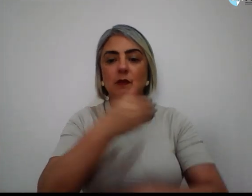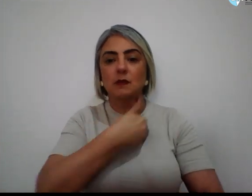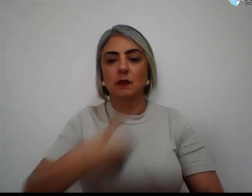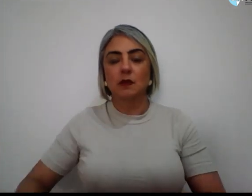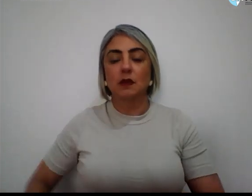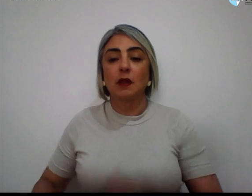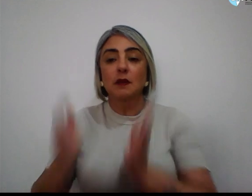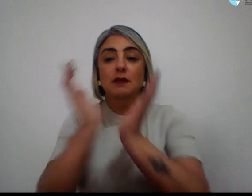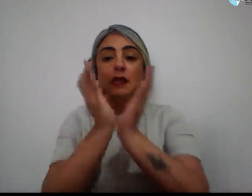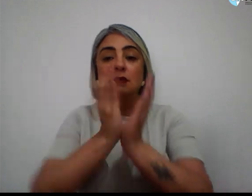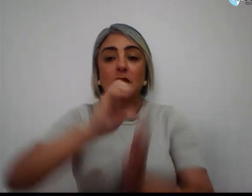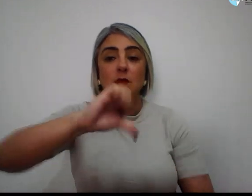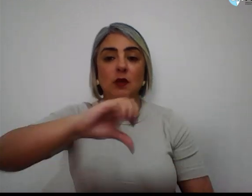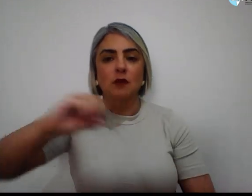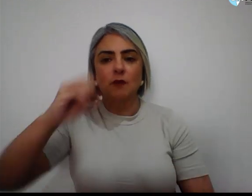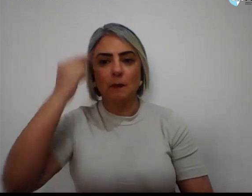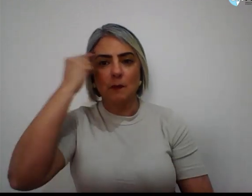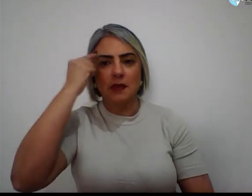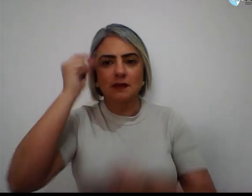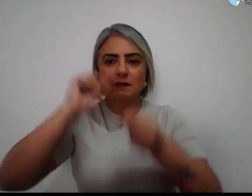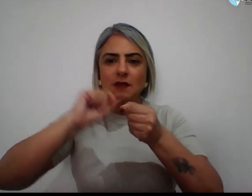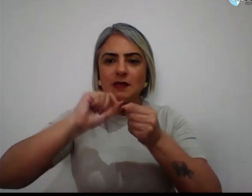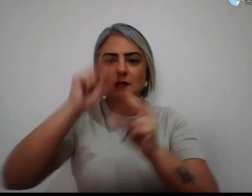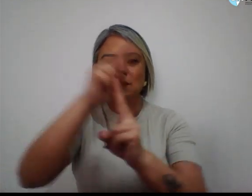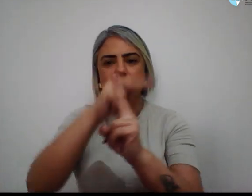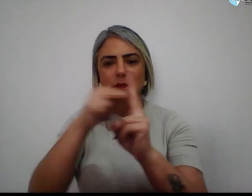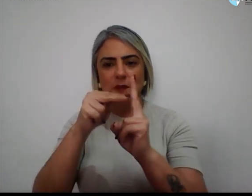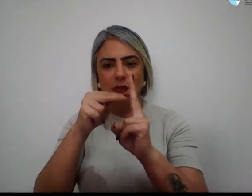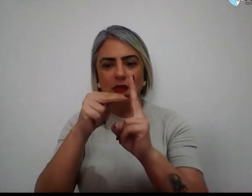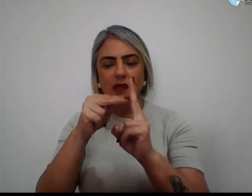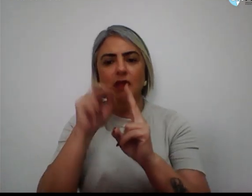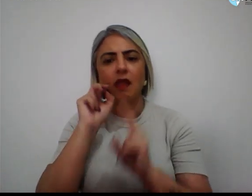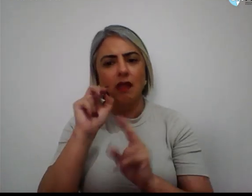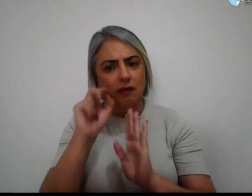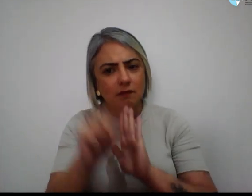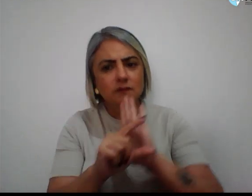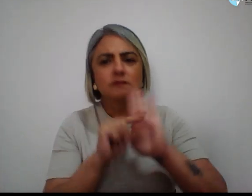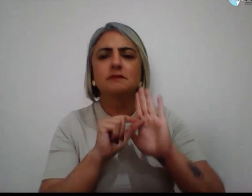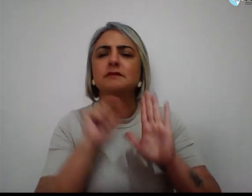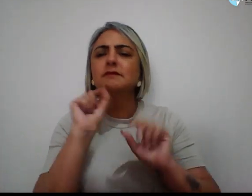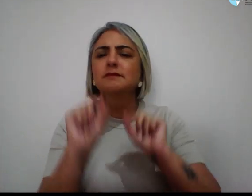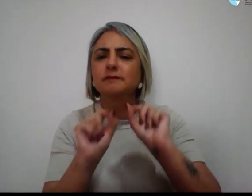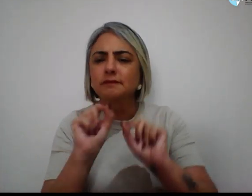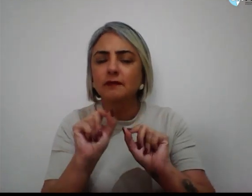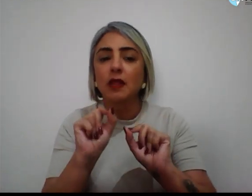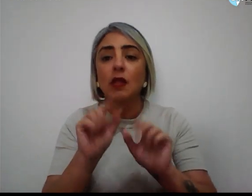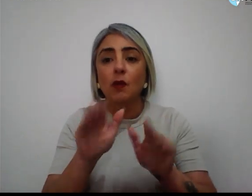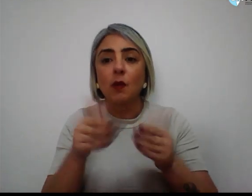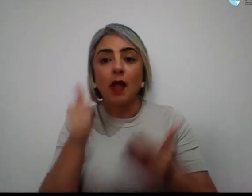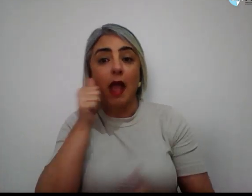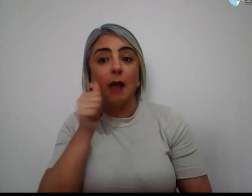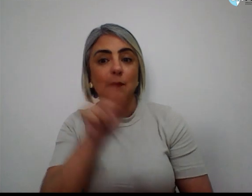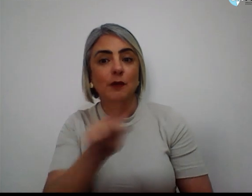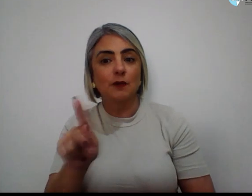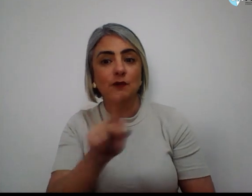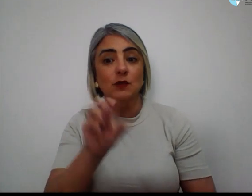90, Pensar e Fazer a UNB e reforça que, enquanto a professora Ogamir